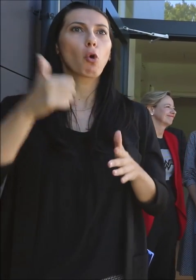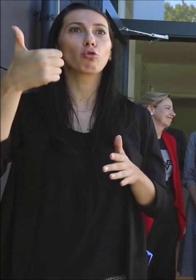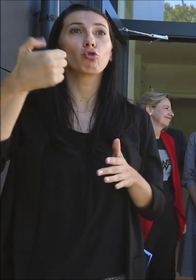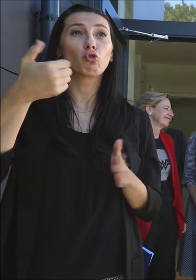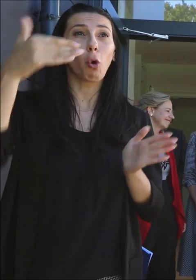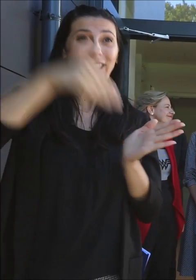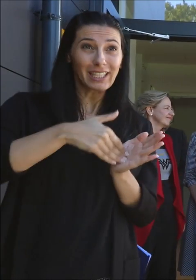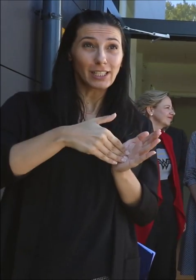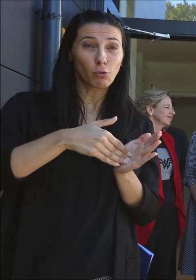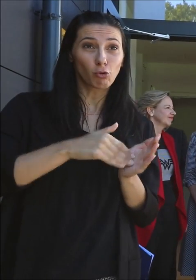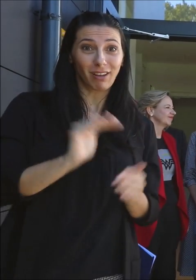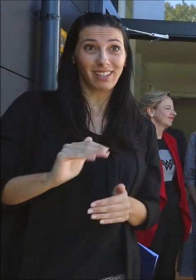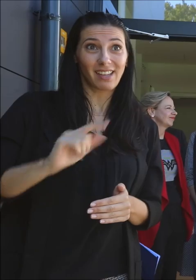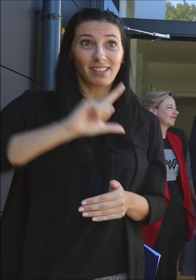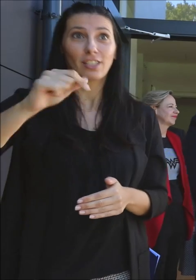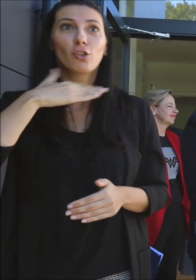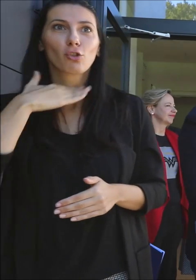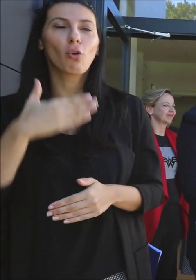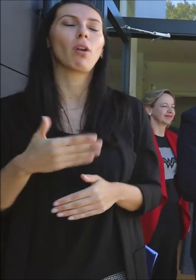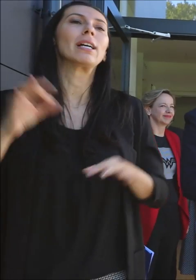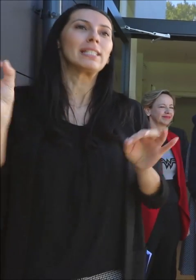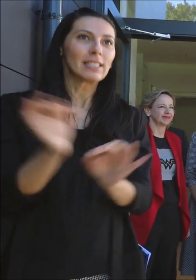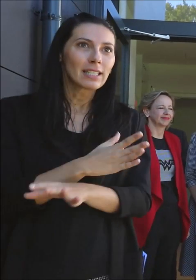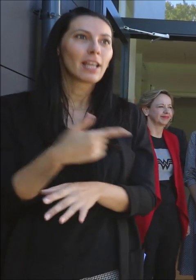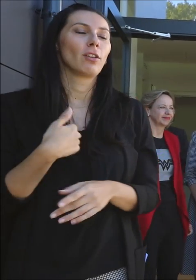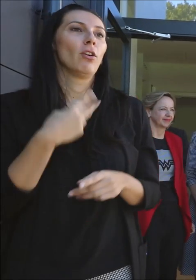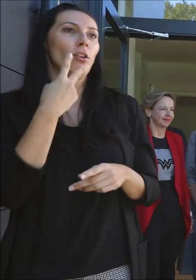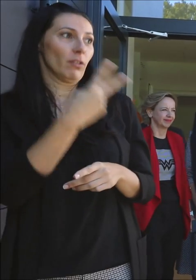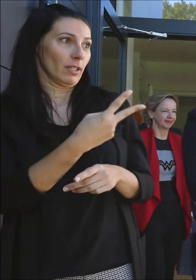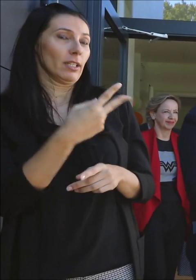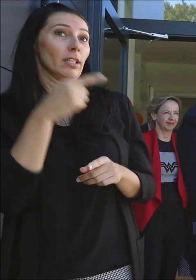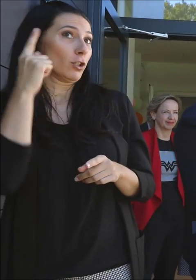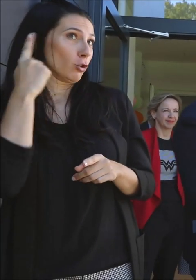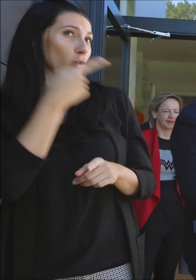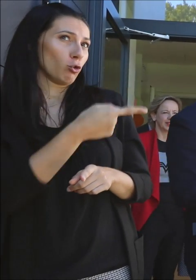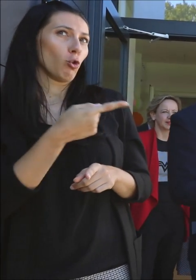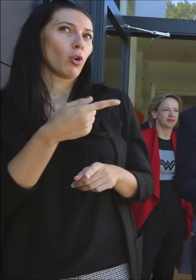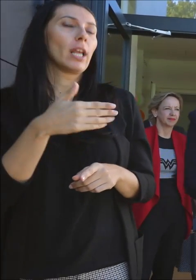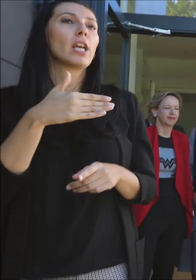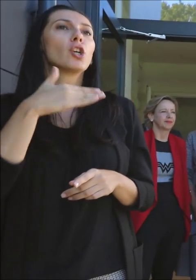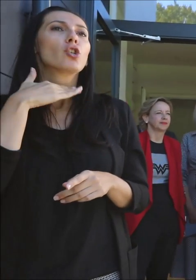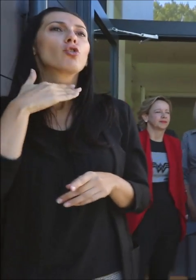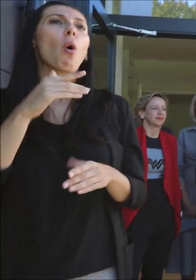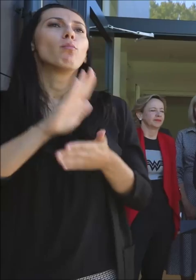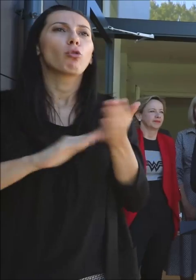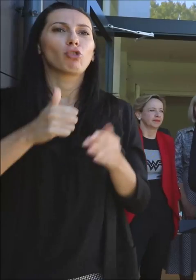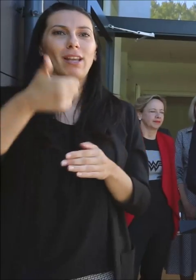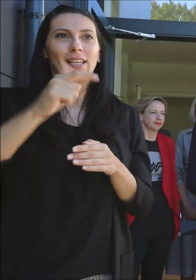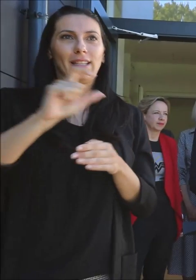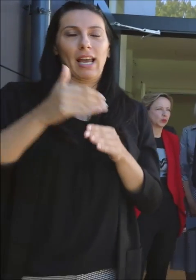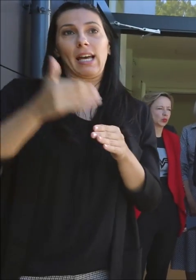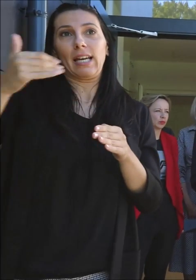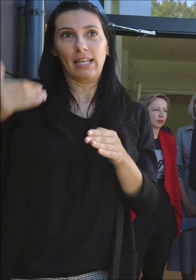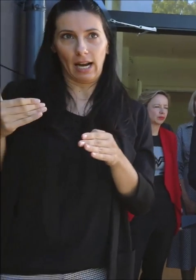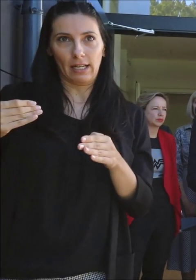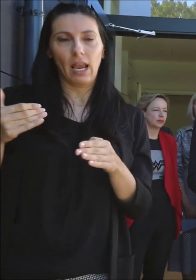uspješao početak školske godine. Pedagošna godina, kao što ste čuli, nam je počela nešto ranije, te dana ranije, tako da je ovaj vrtić